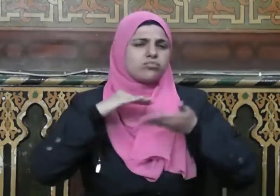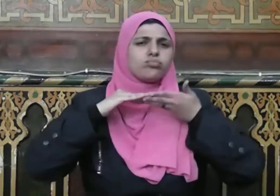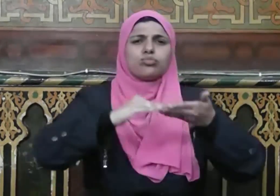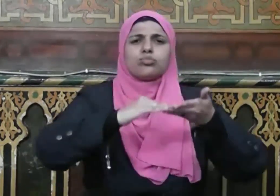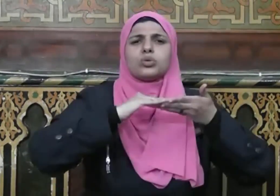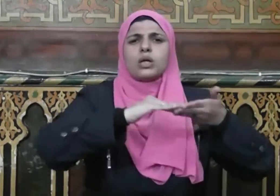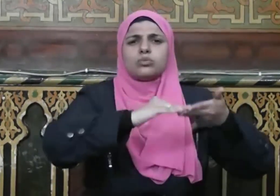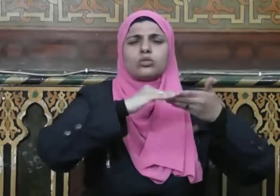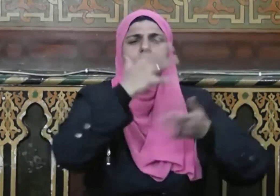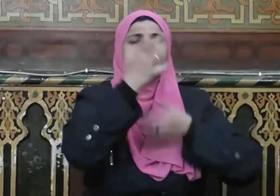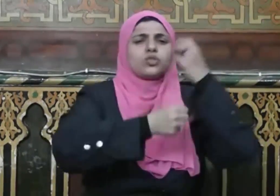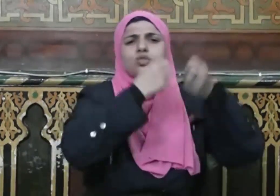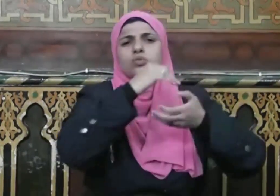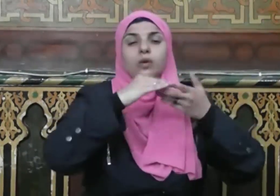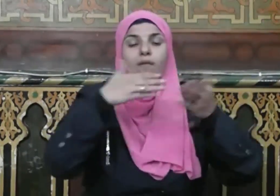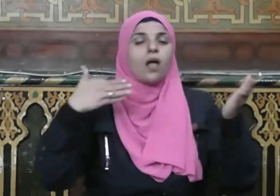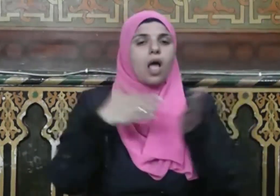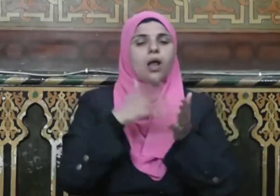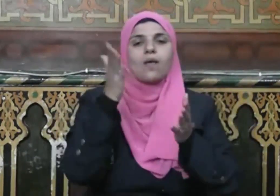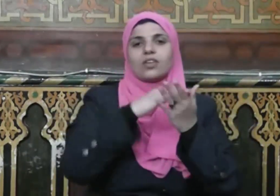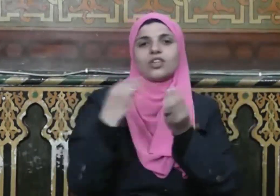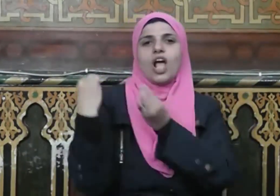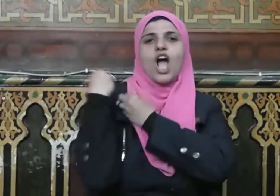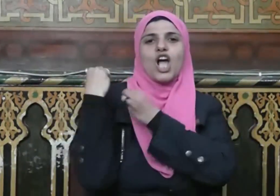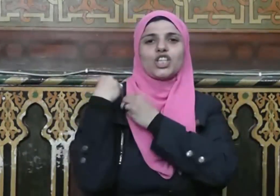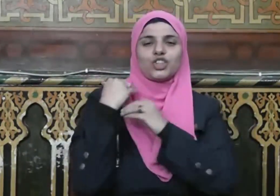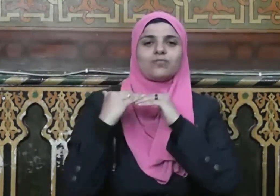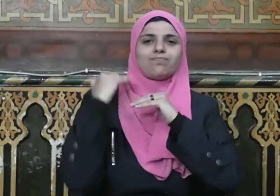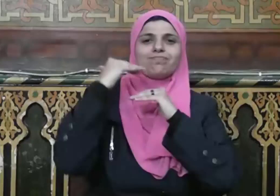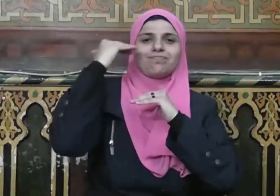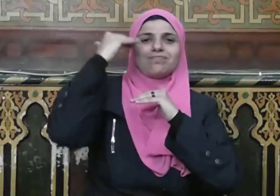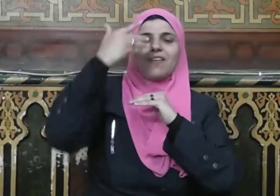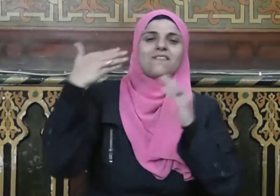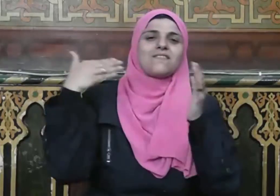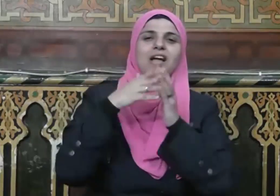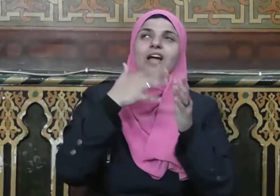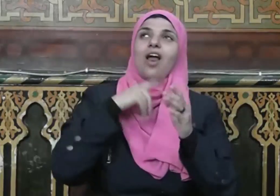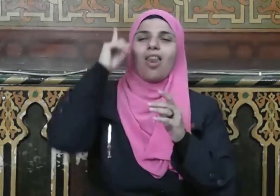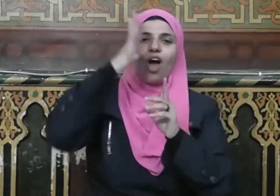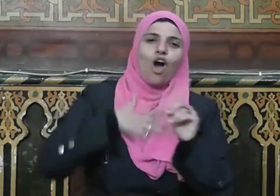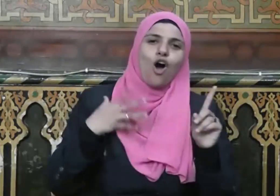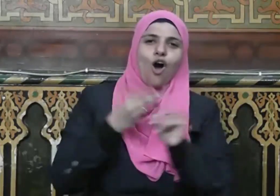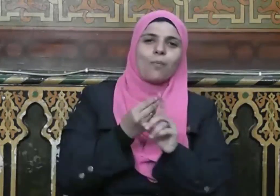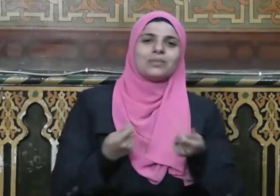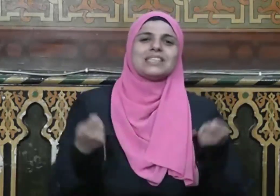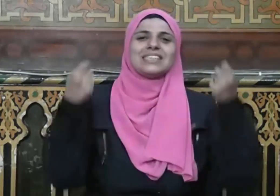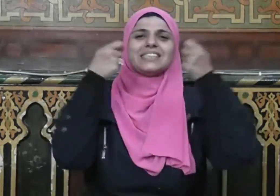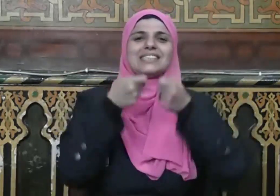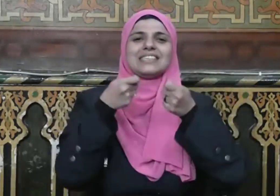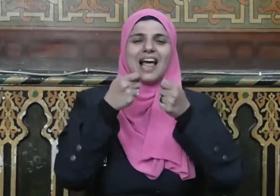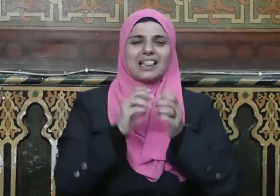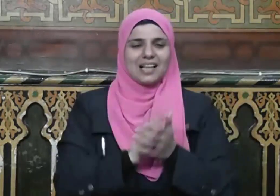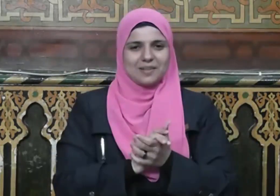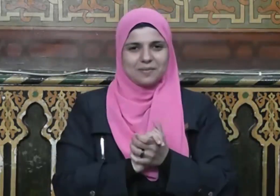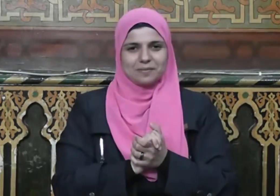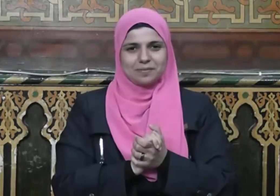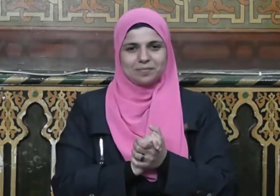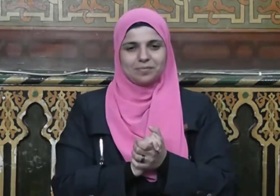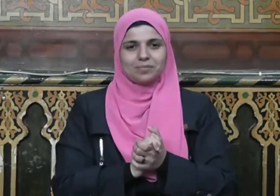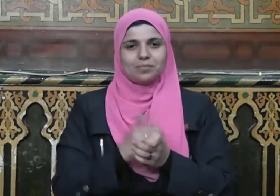مما يرفع قدره ويعلي منزلته عند الله تعالى فعن أبي